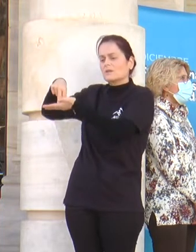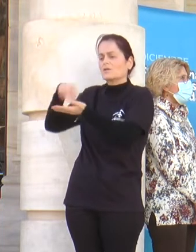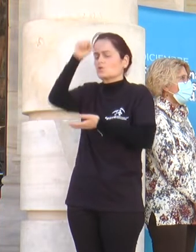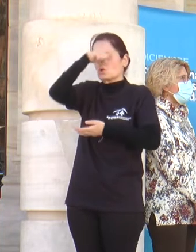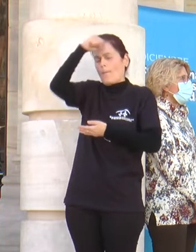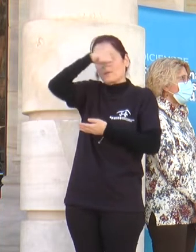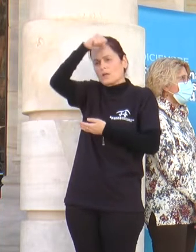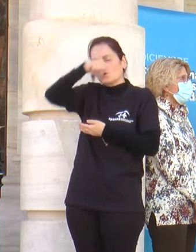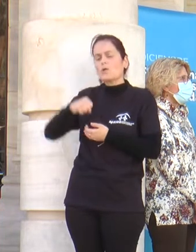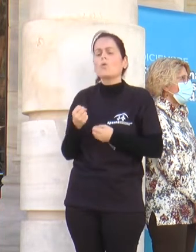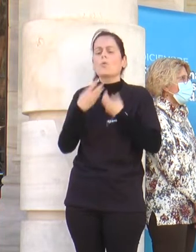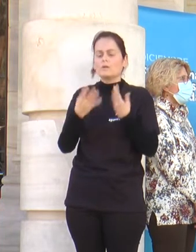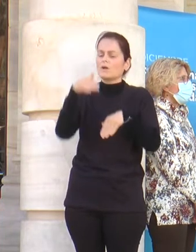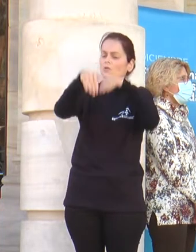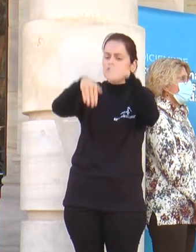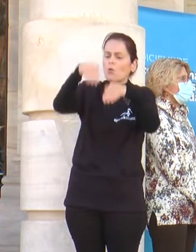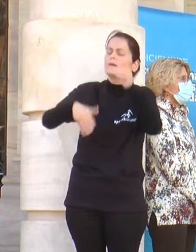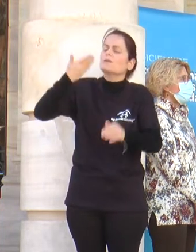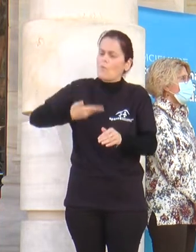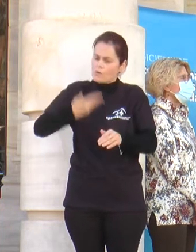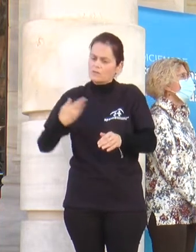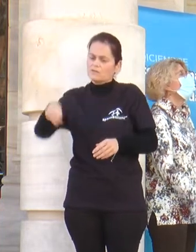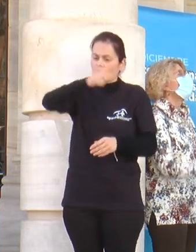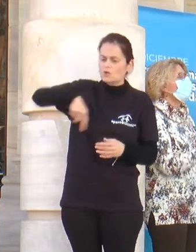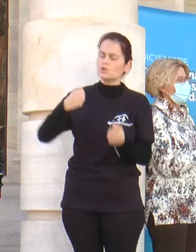cuenta. Nuestro voto vale. Tenemos poder.